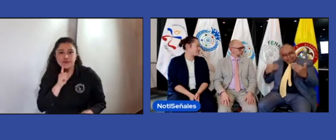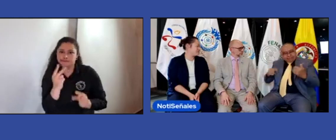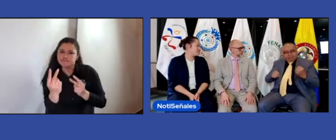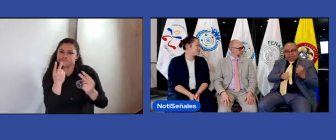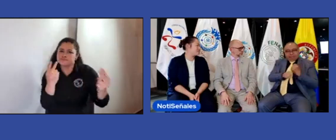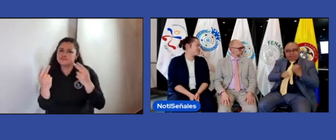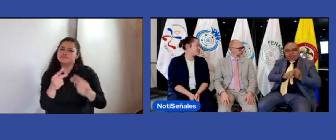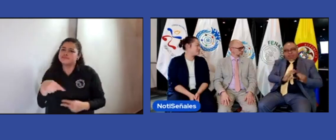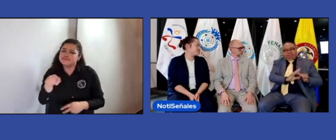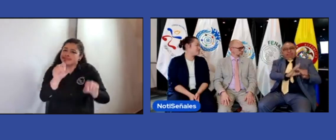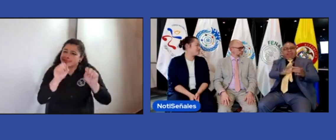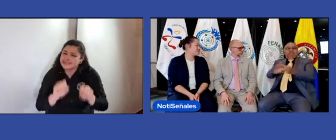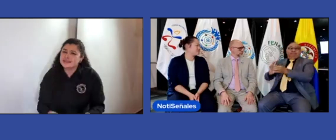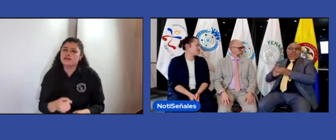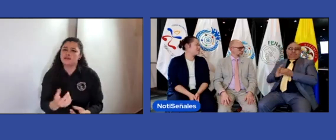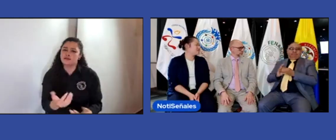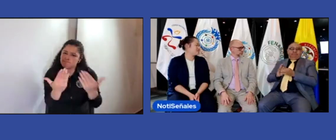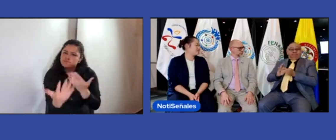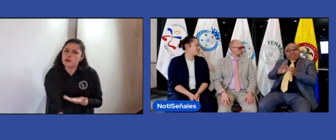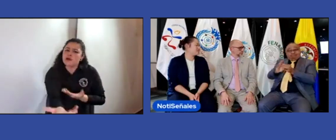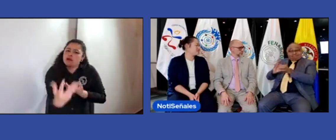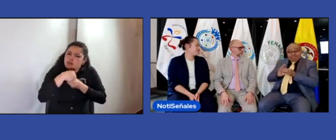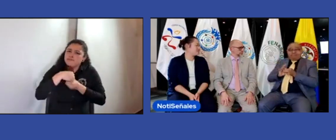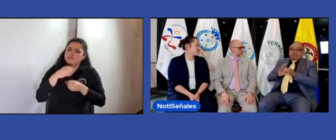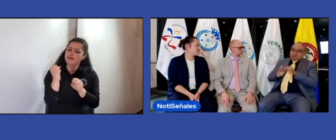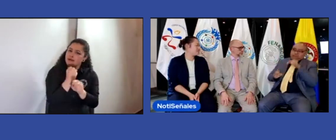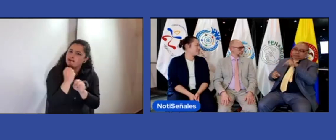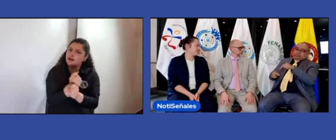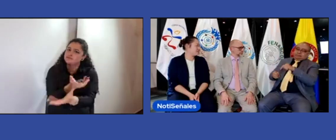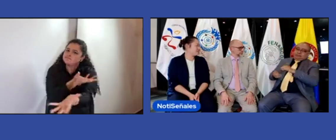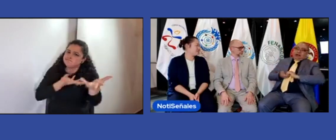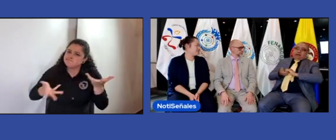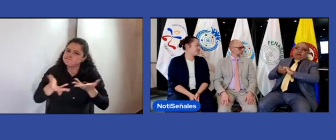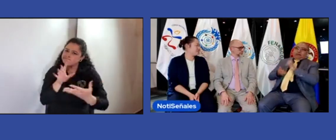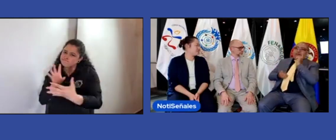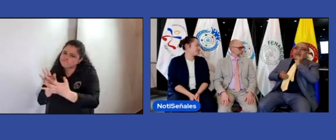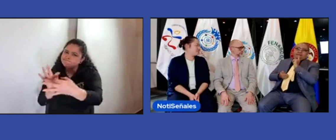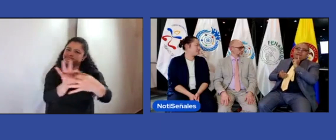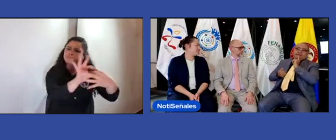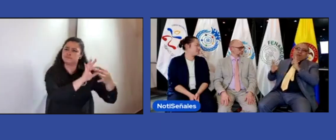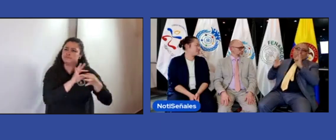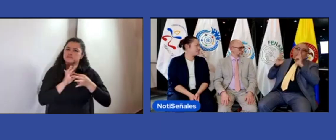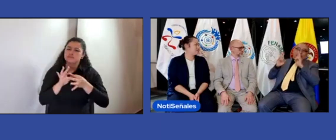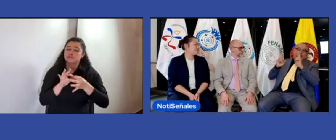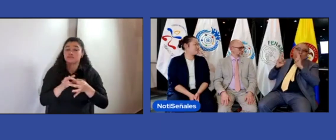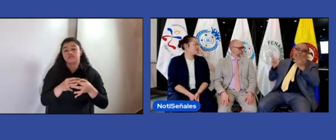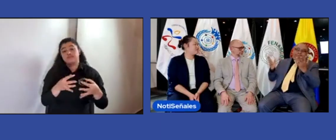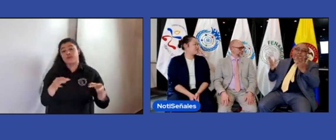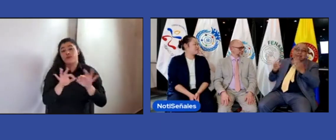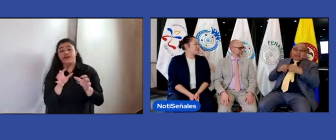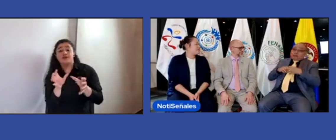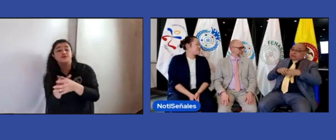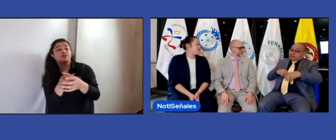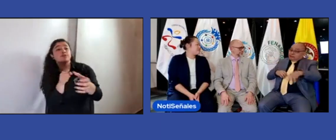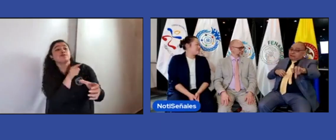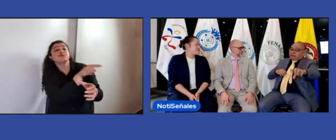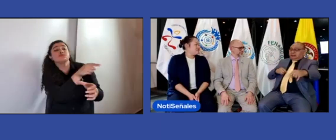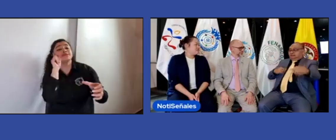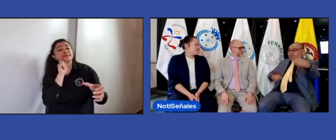que nos ven en este momento en esta emisión de noticias señales lo importante es trabajar de manera unida articulada que podamos trabajar